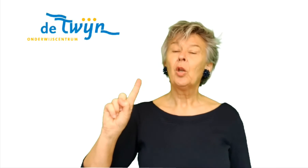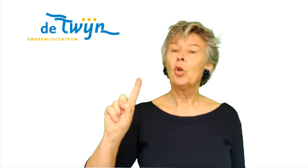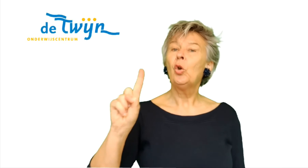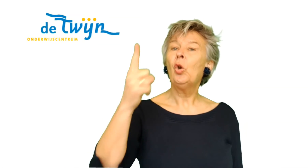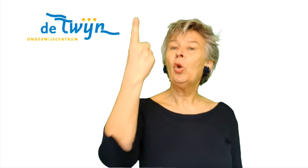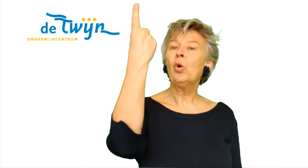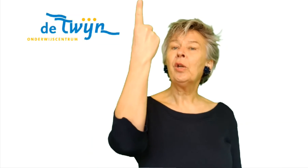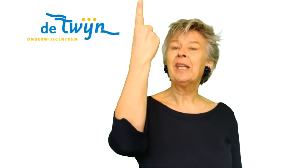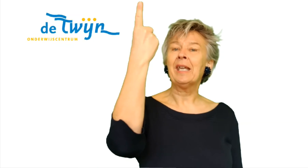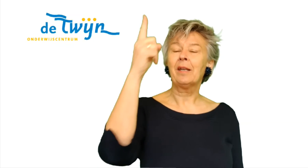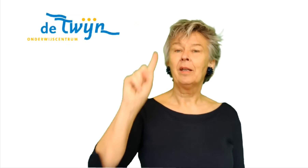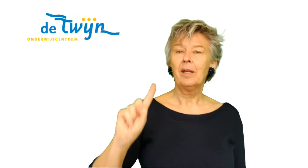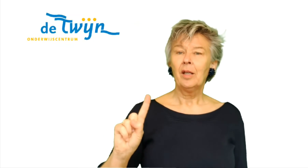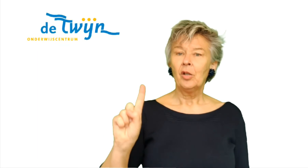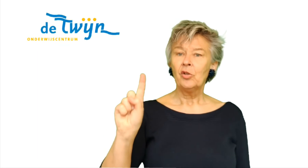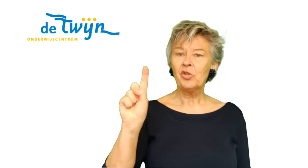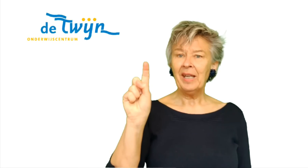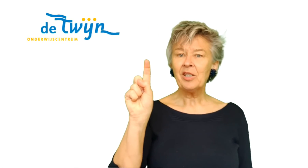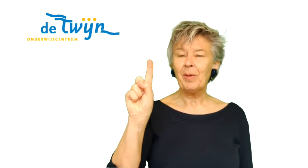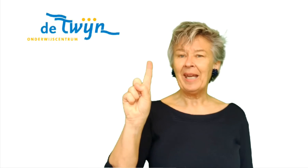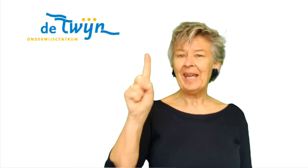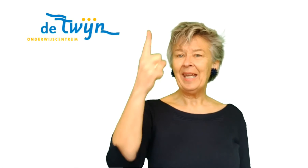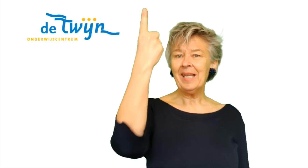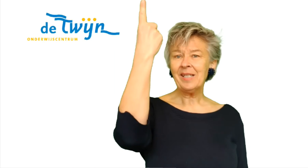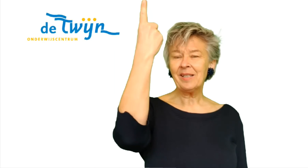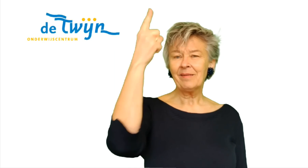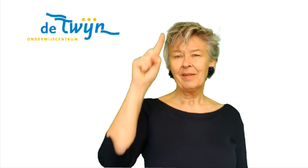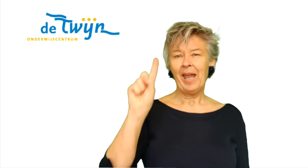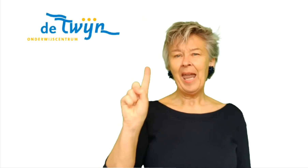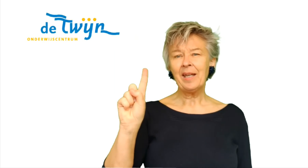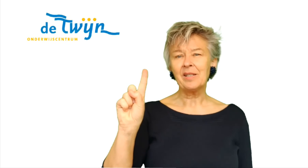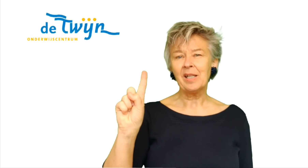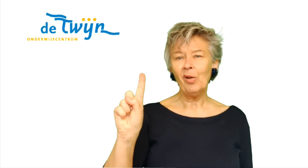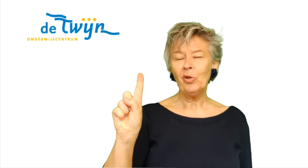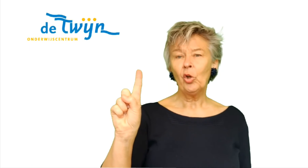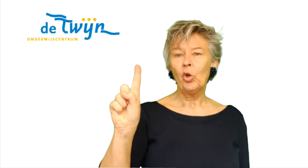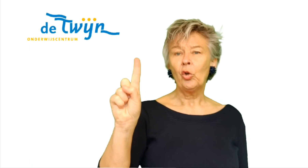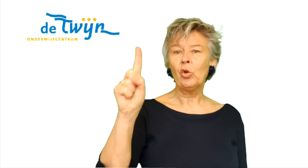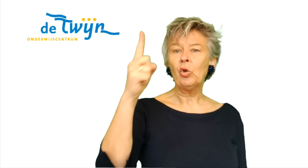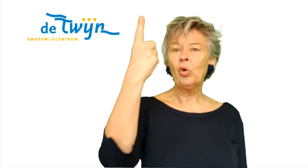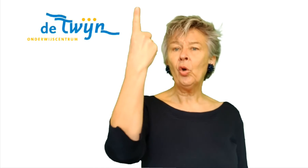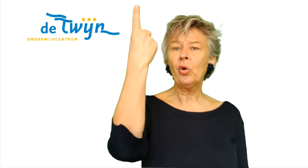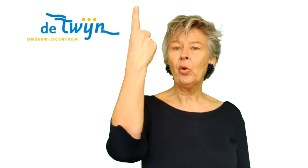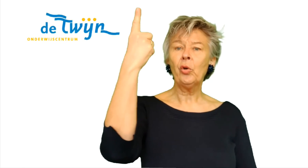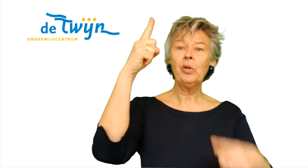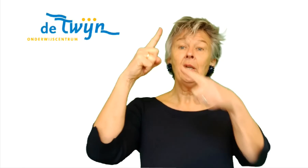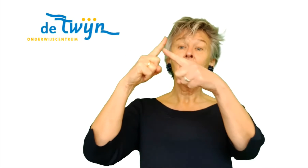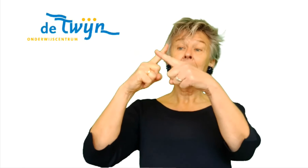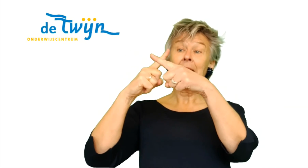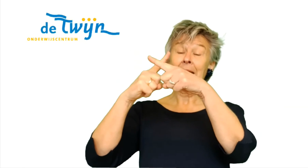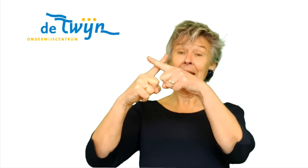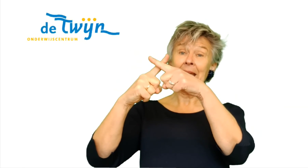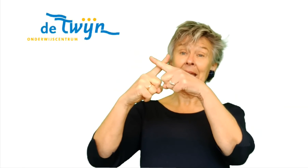Nog een keer. Dus net als bij eerst. Eigenlijk hetzelfde. Nog een keer.